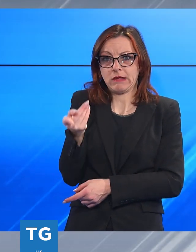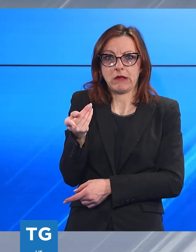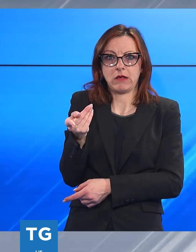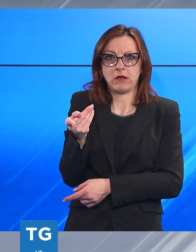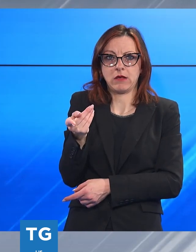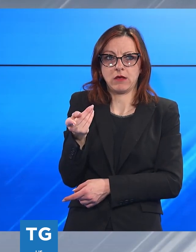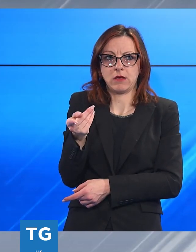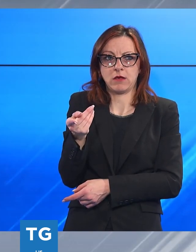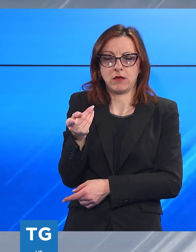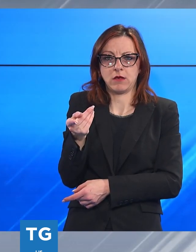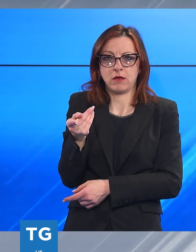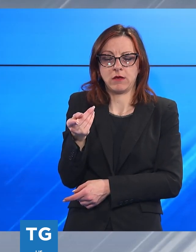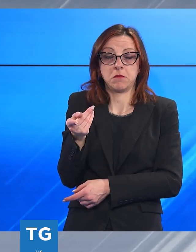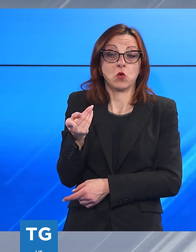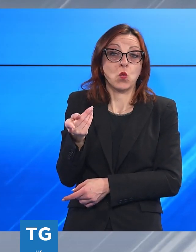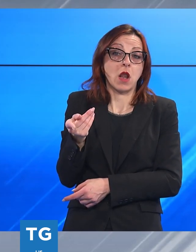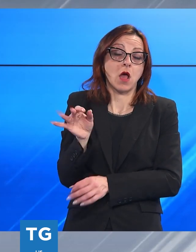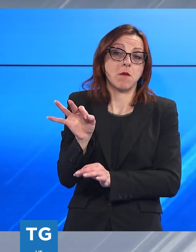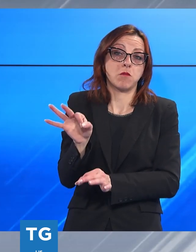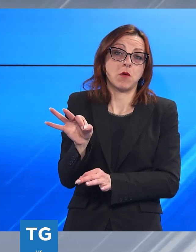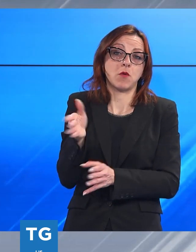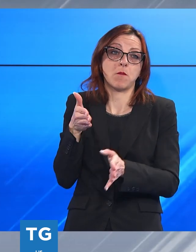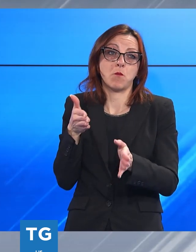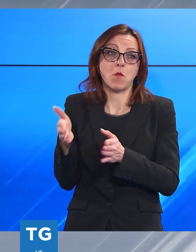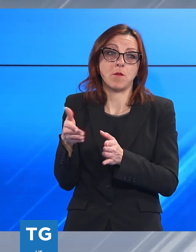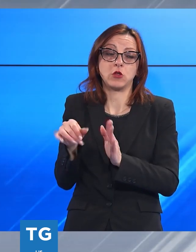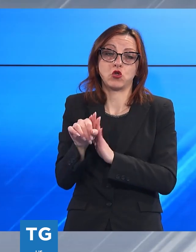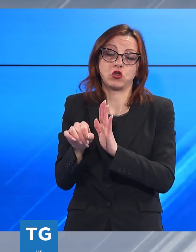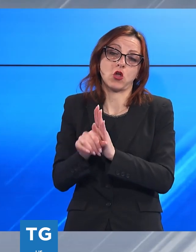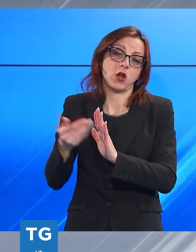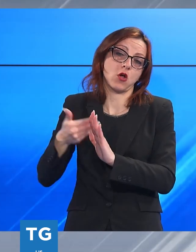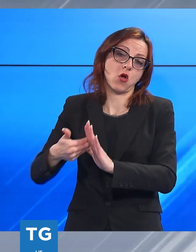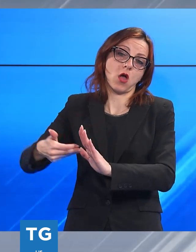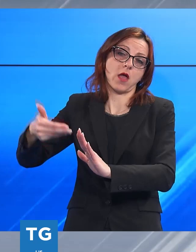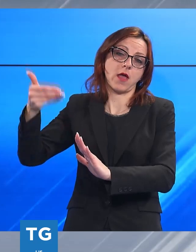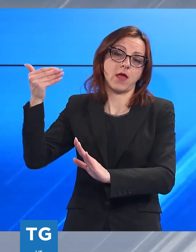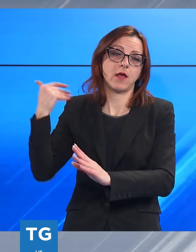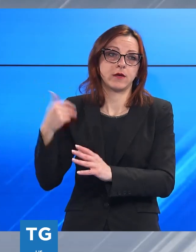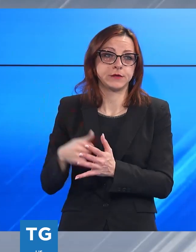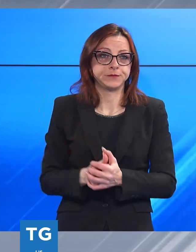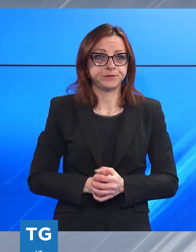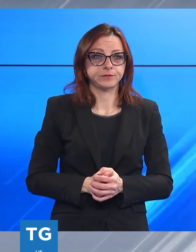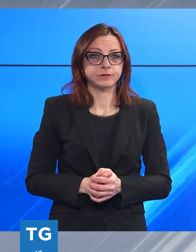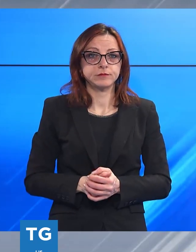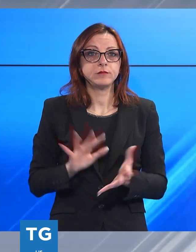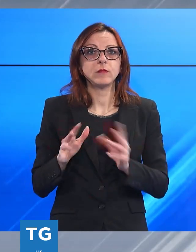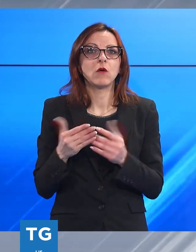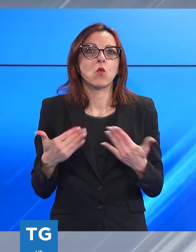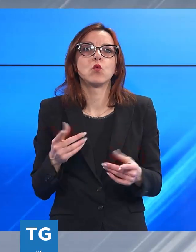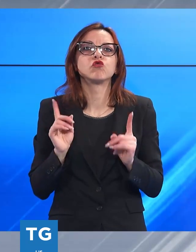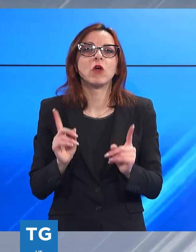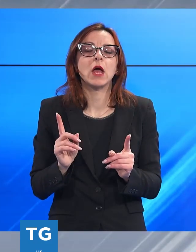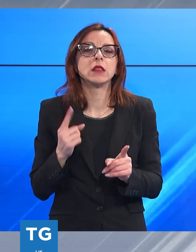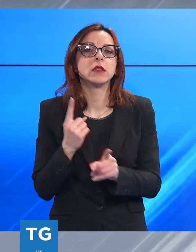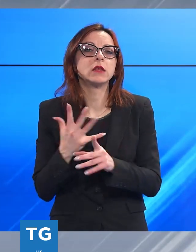appartenesse a un momento storico ormai passato. Tra le riforme più urgenti cui mettere mano secondo